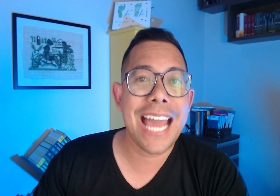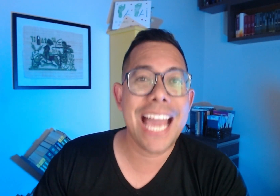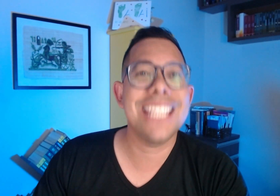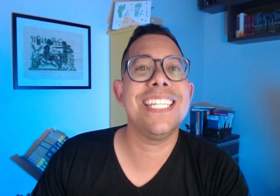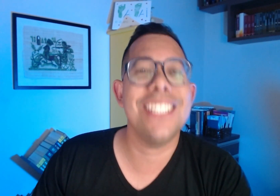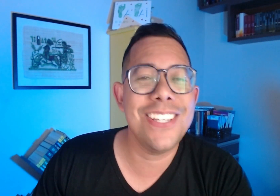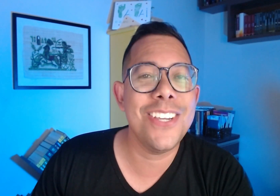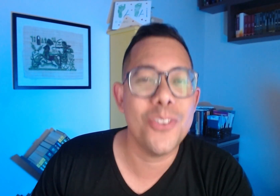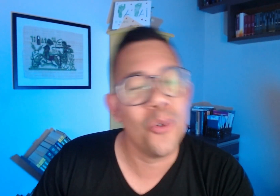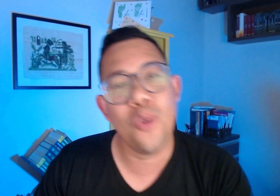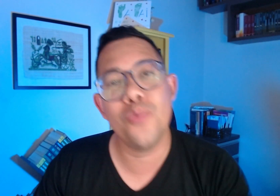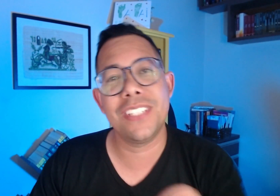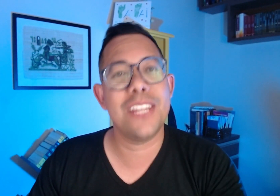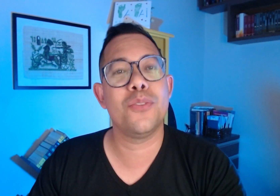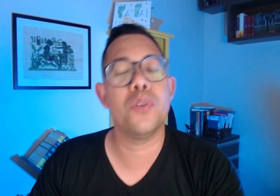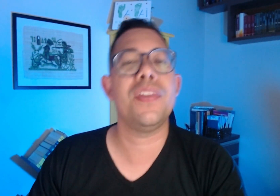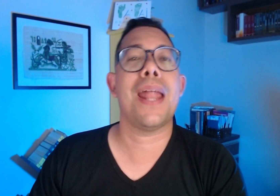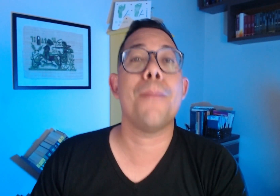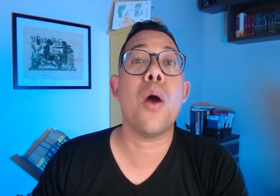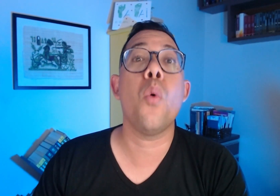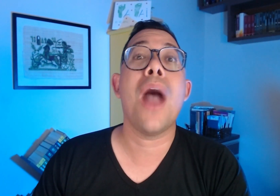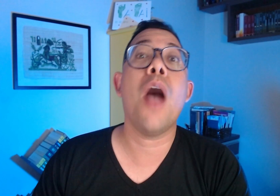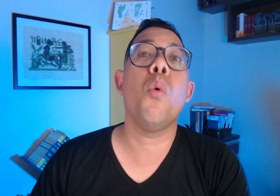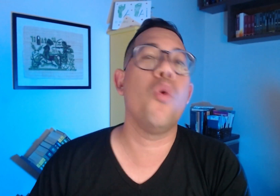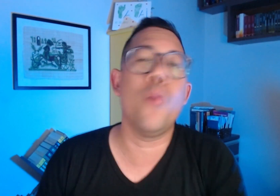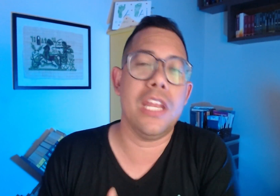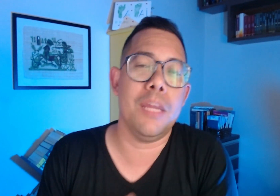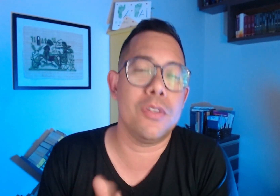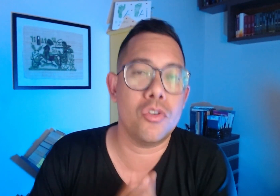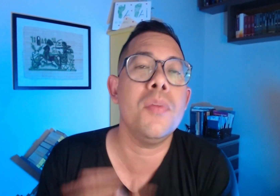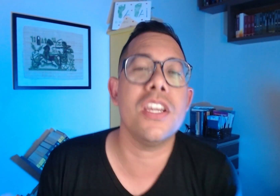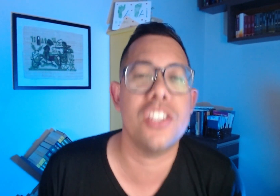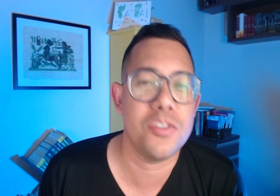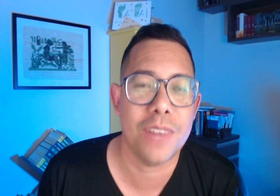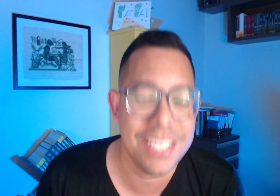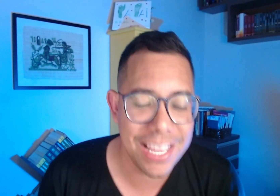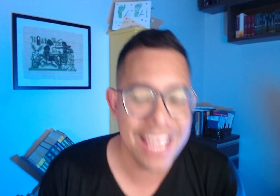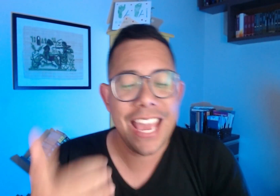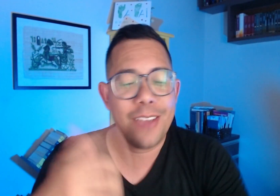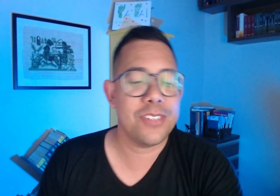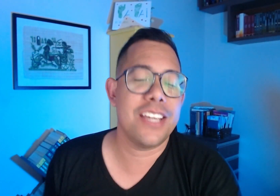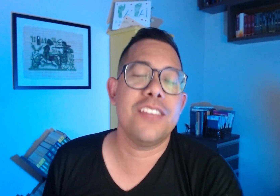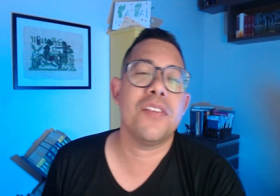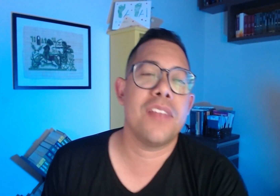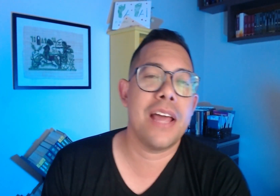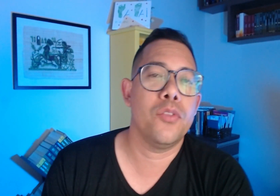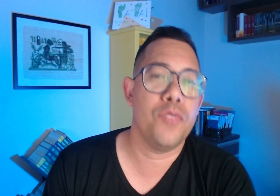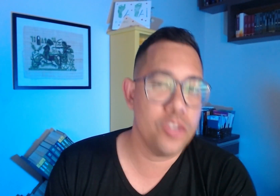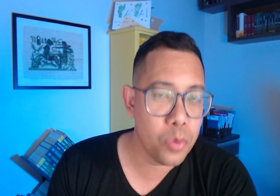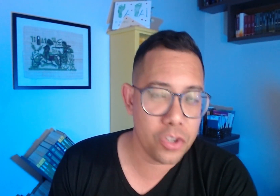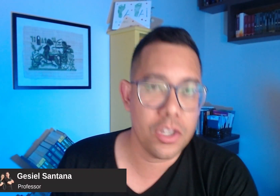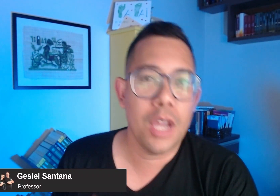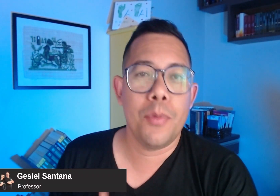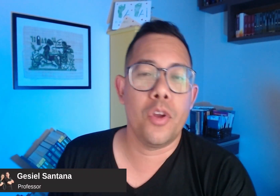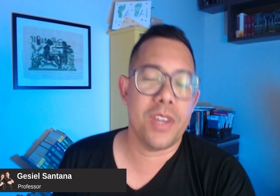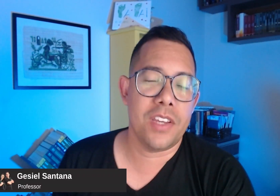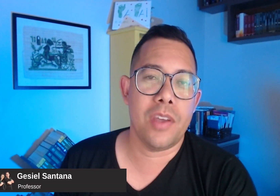atingido ou você não sofrerá mal algum em Libras. Como que a gente faz? É isso que a gente vai falar no vídeo de hoje. Meu nome é Gesiel